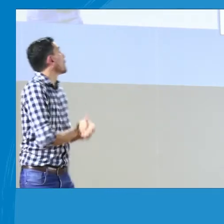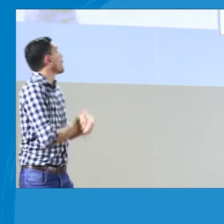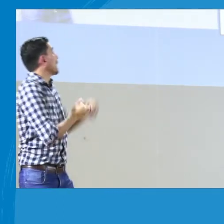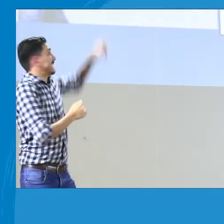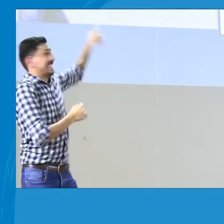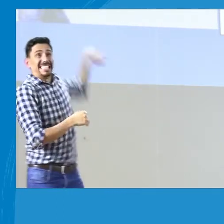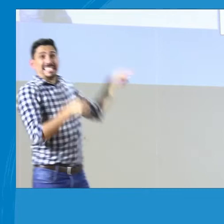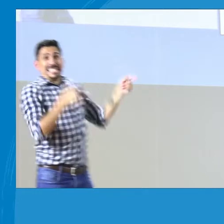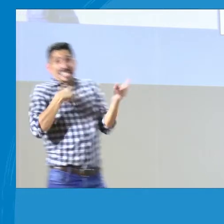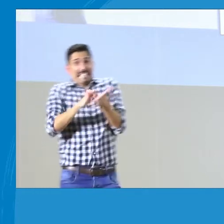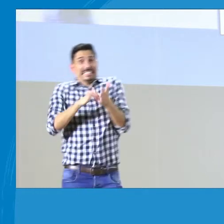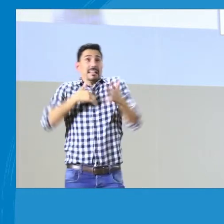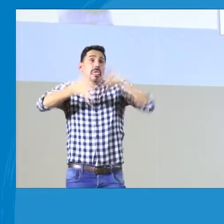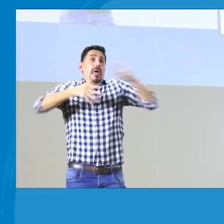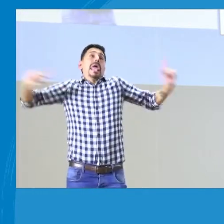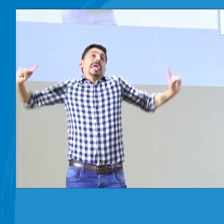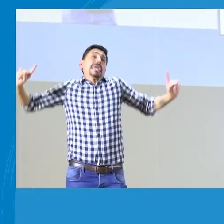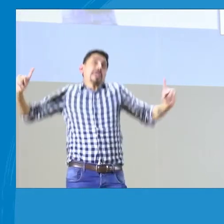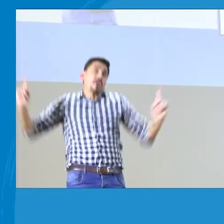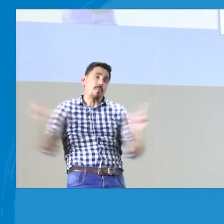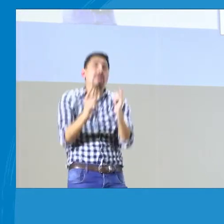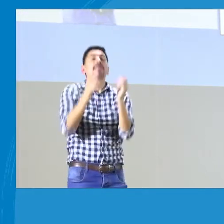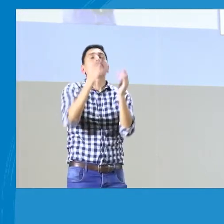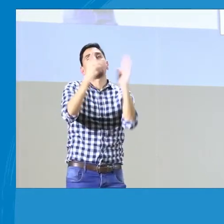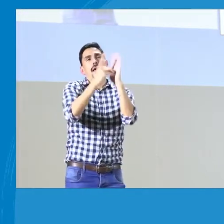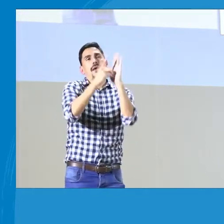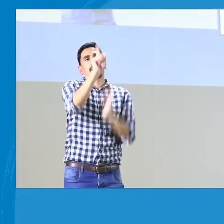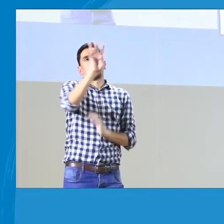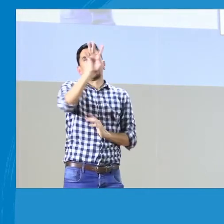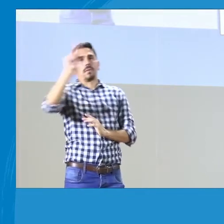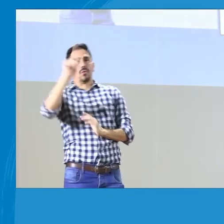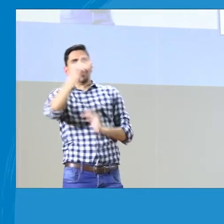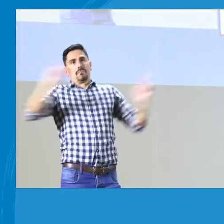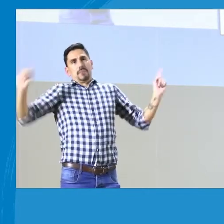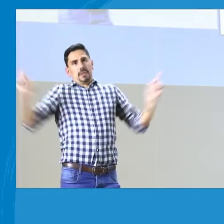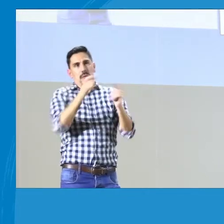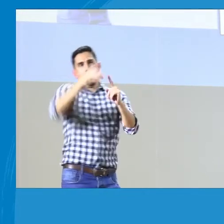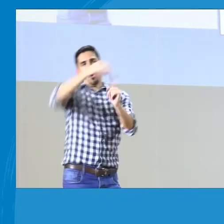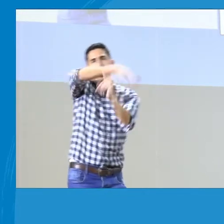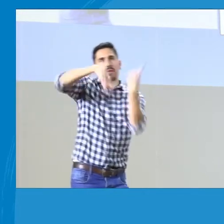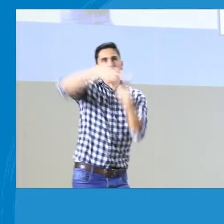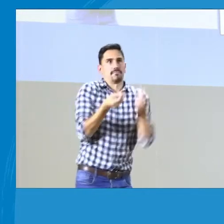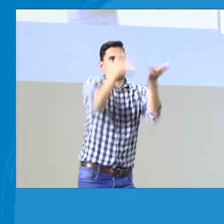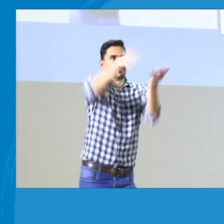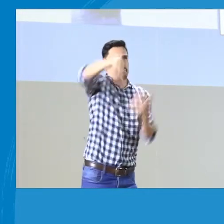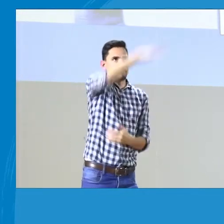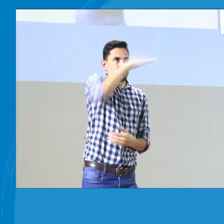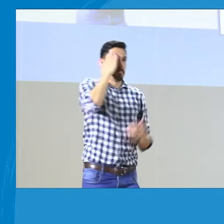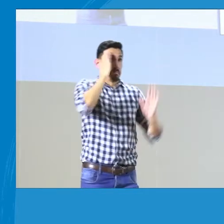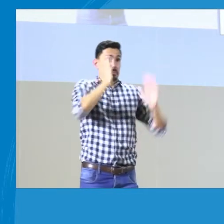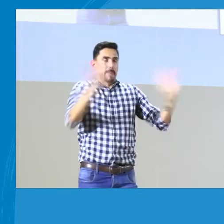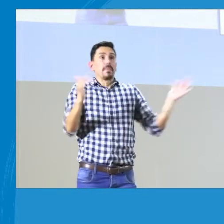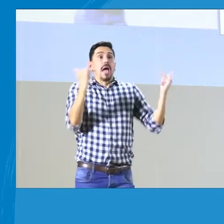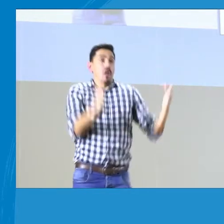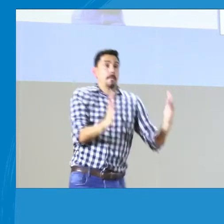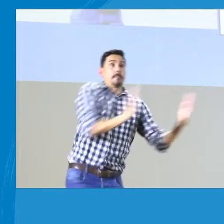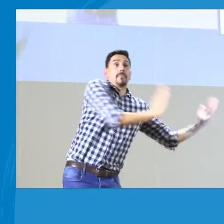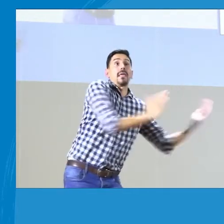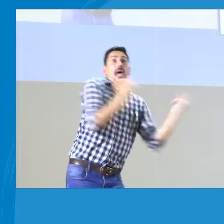cierto déficit, otros no, es una persona sorda, entonces que todo aparezca dentro de la historia. Esto es como el contexto general del